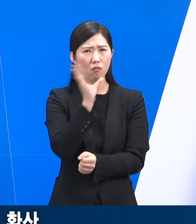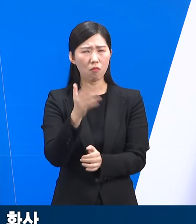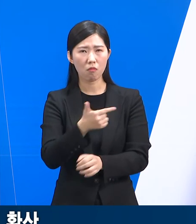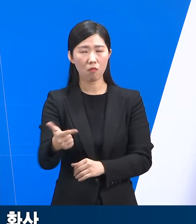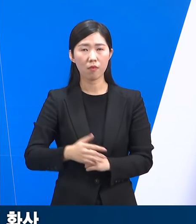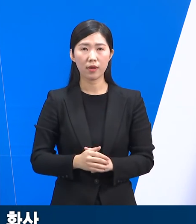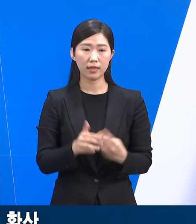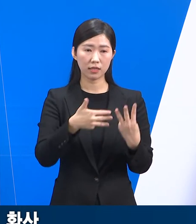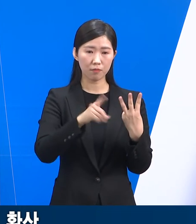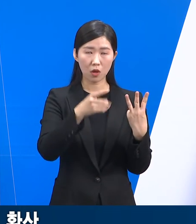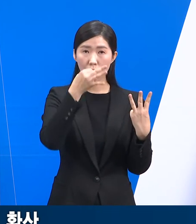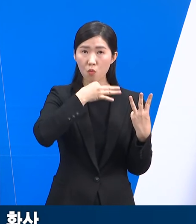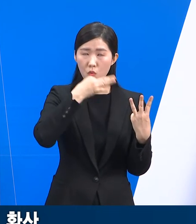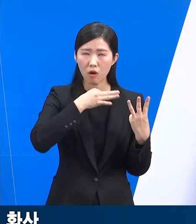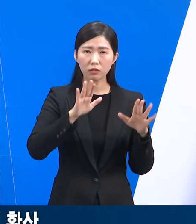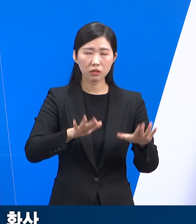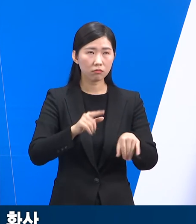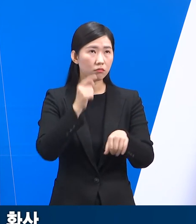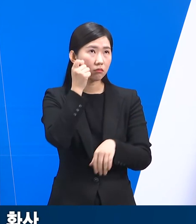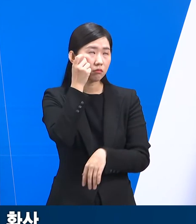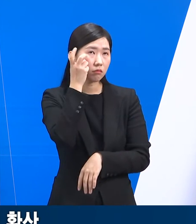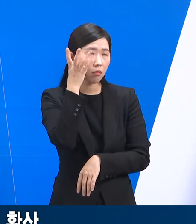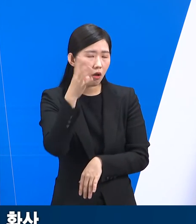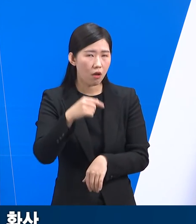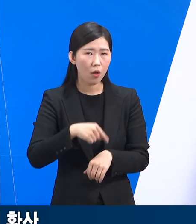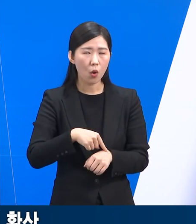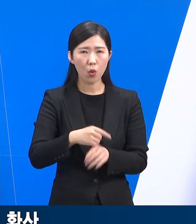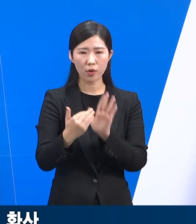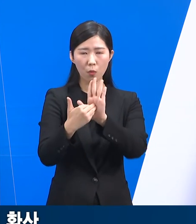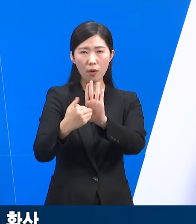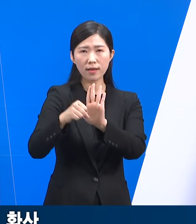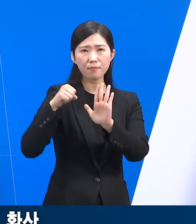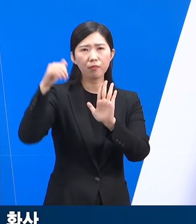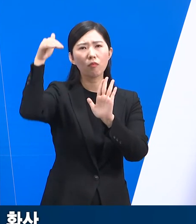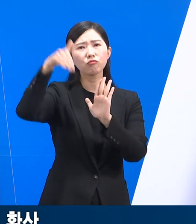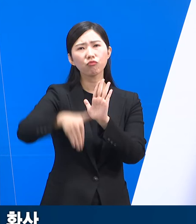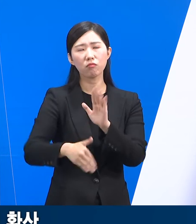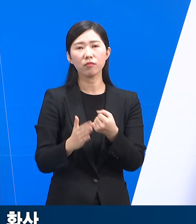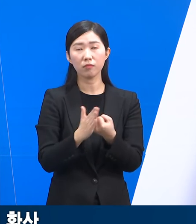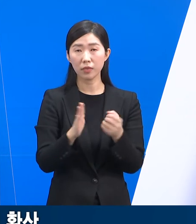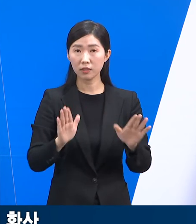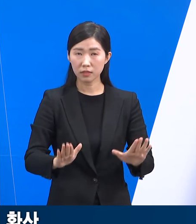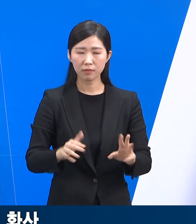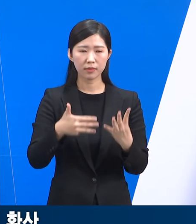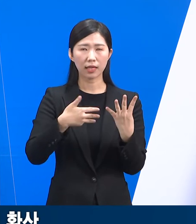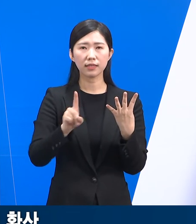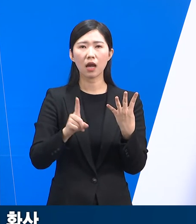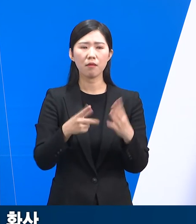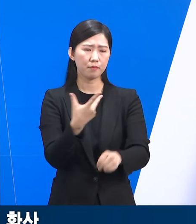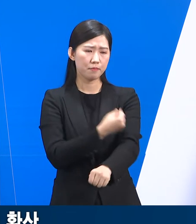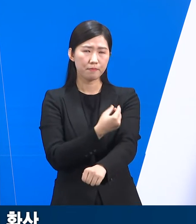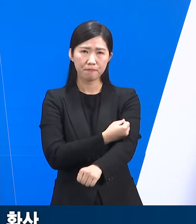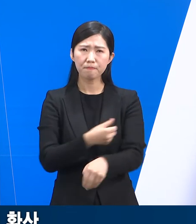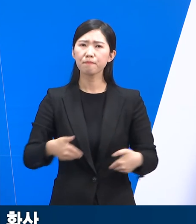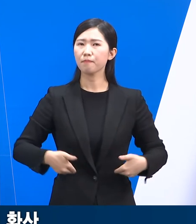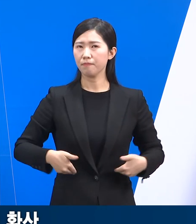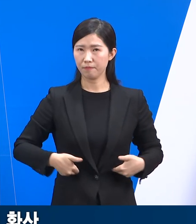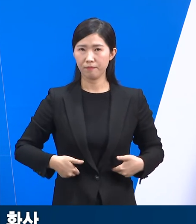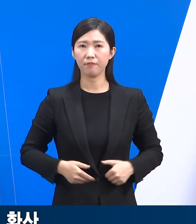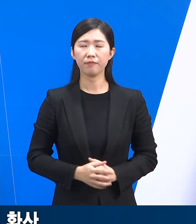3차 예방접종 효과가 시간이 지나면 감소하고 있는 것으로 분석되고 있으므로 지금 현재 4차 접종이 시급한 상황입니다.